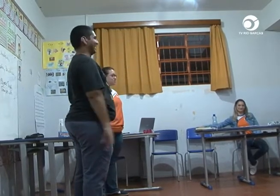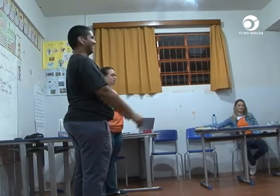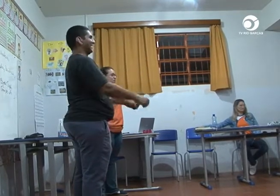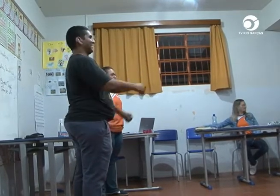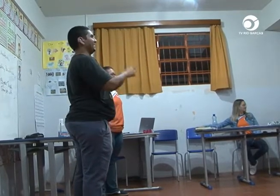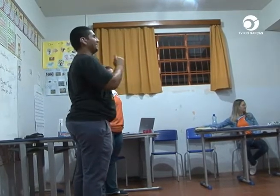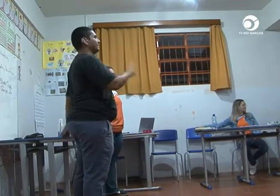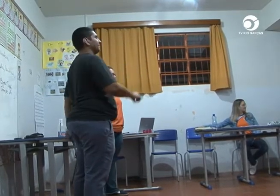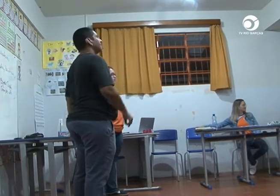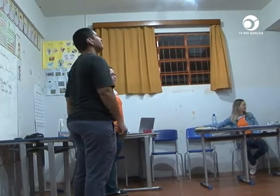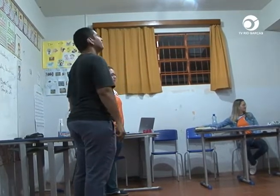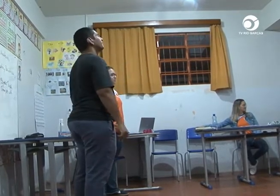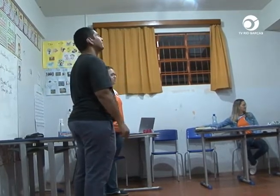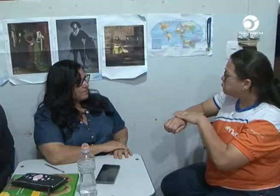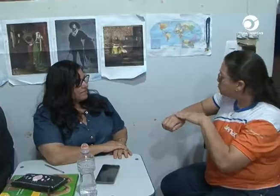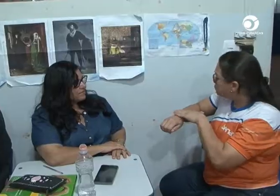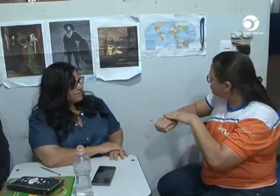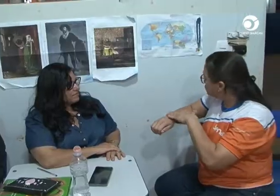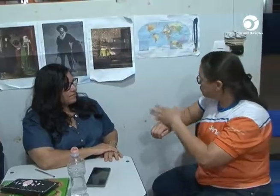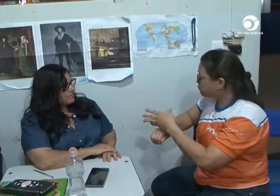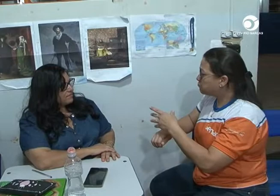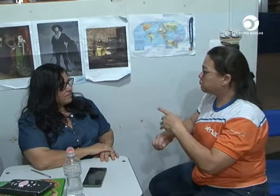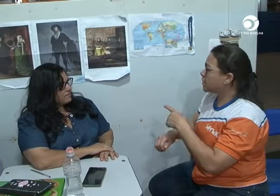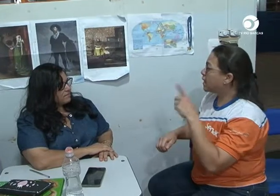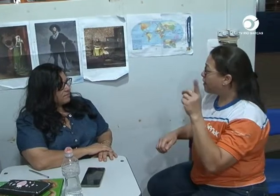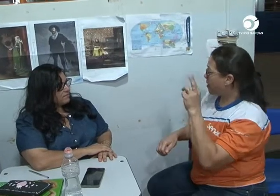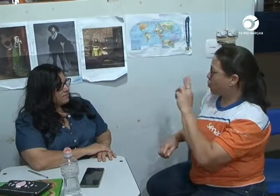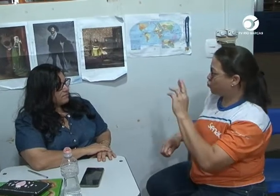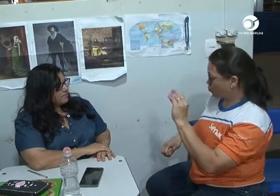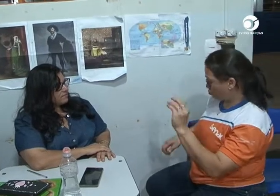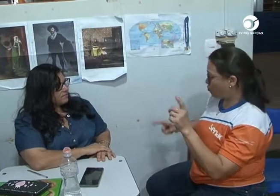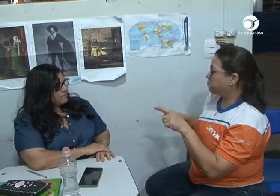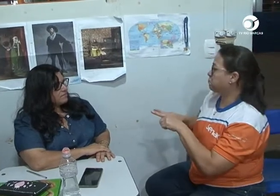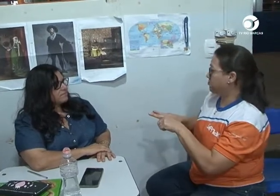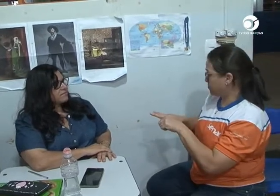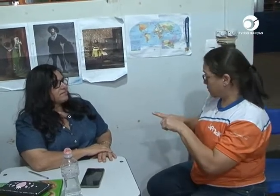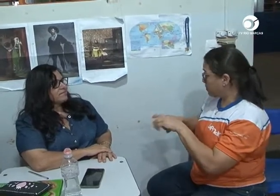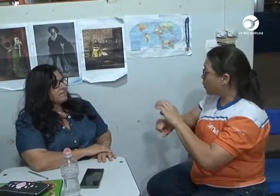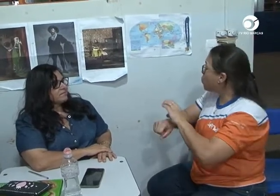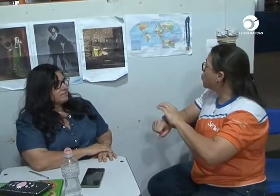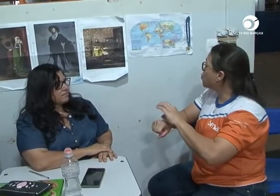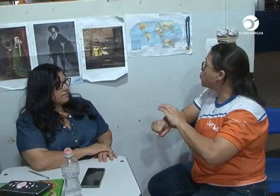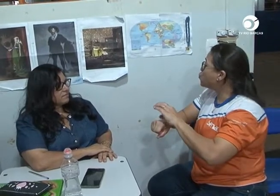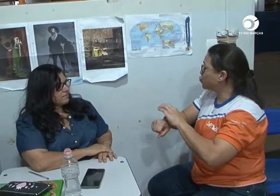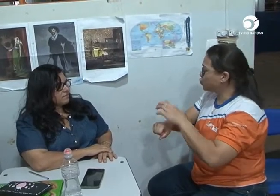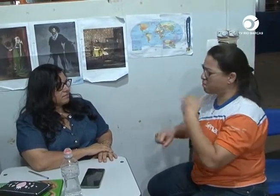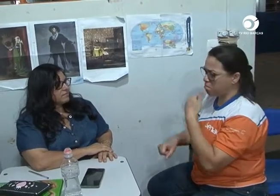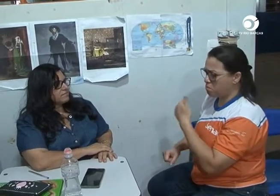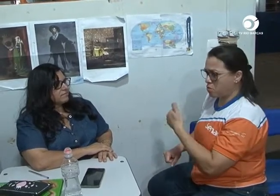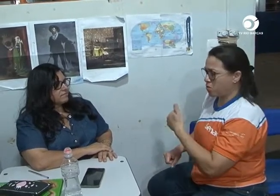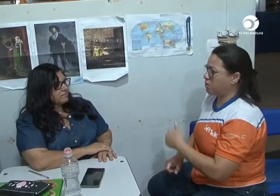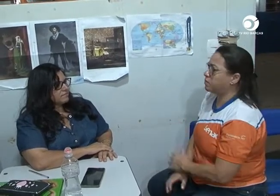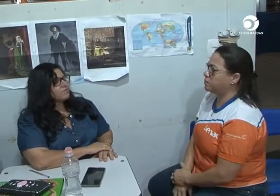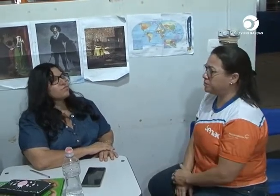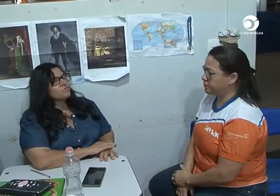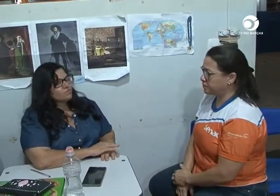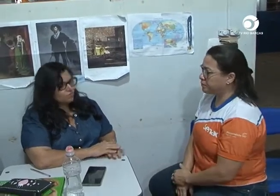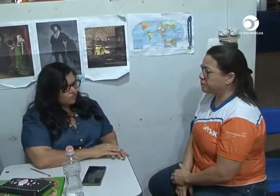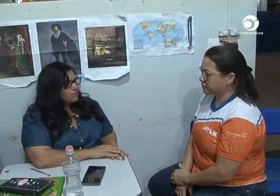alunos para que eles possam se empenhar no desafio do dia a dia, na linguagem não verbal, com alunos e parentes. A Flávia foi